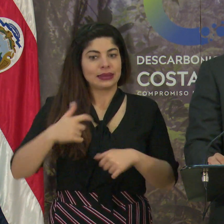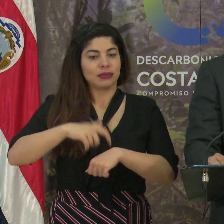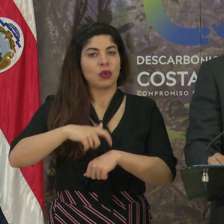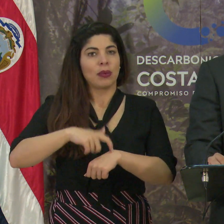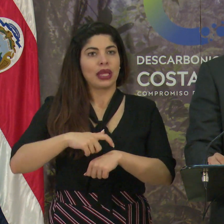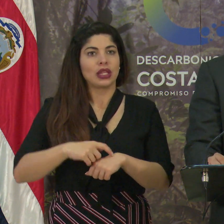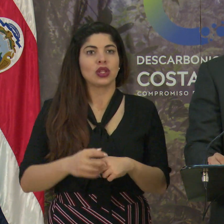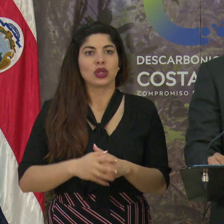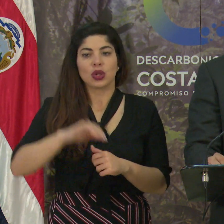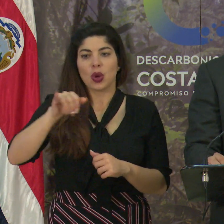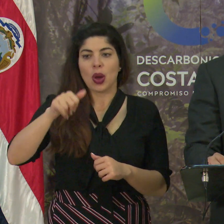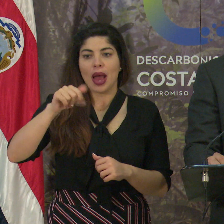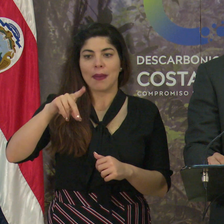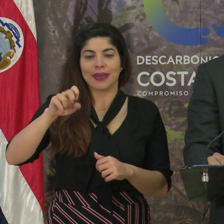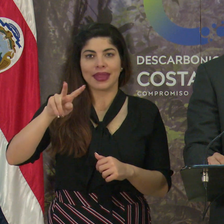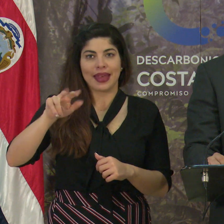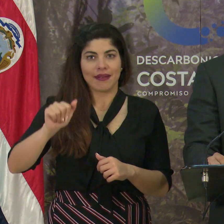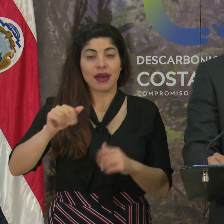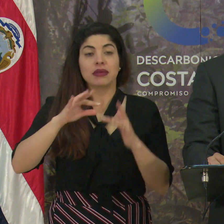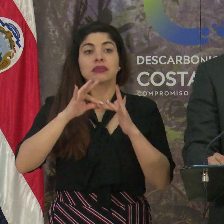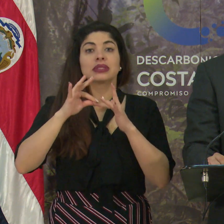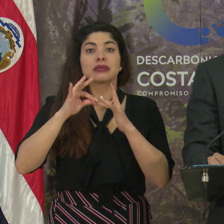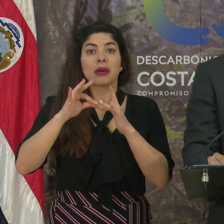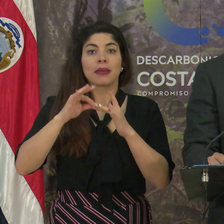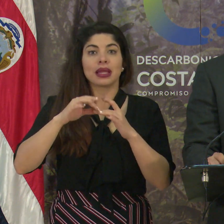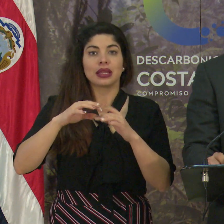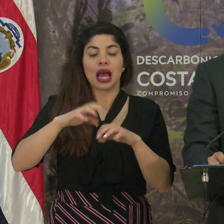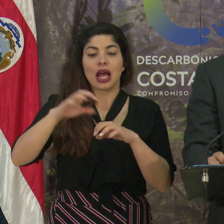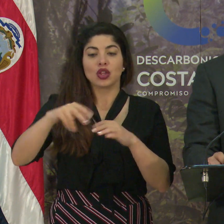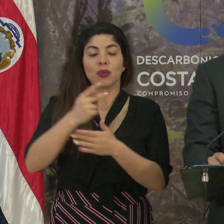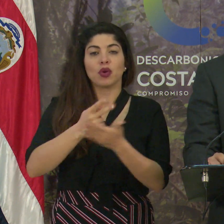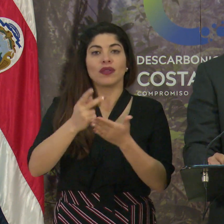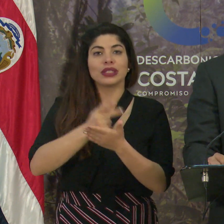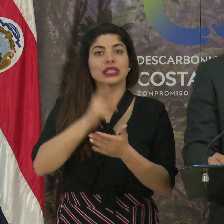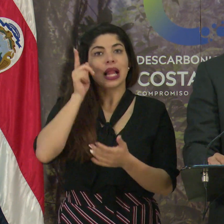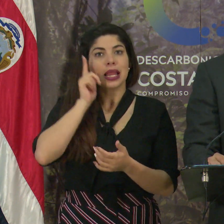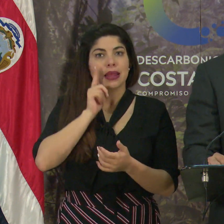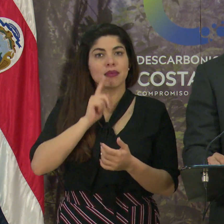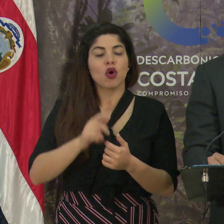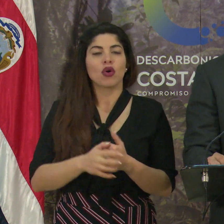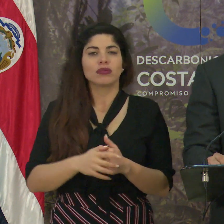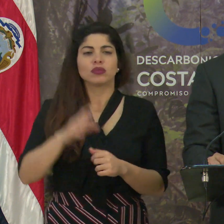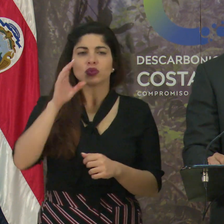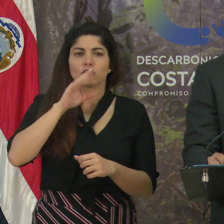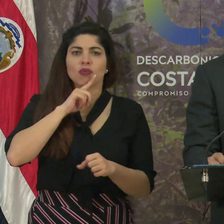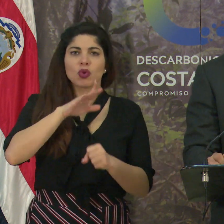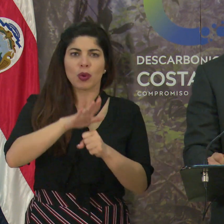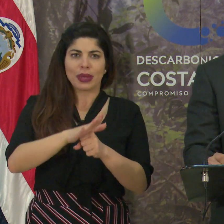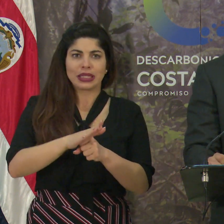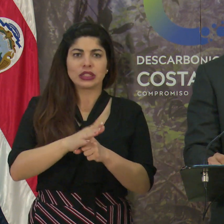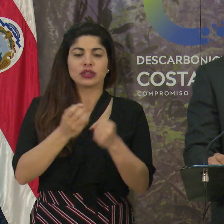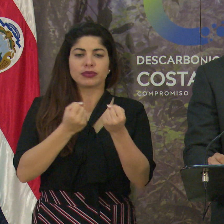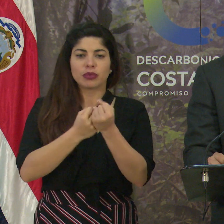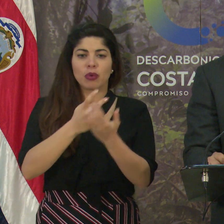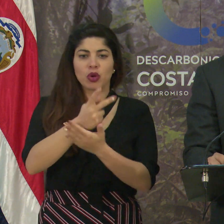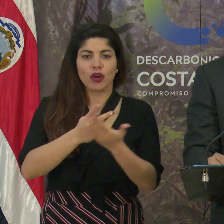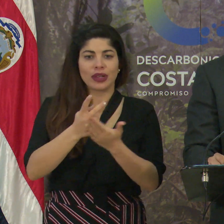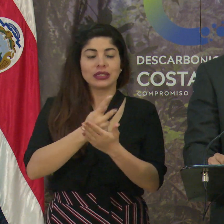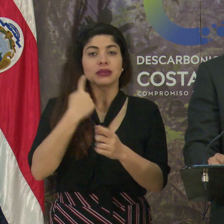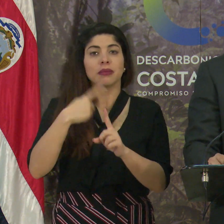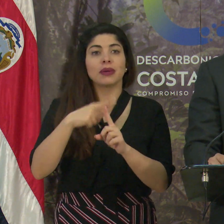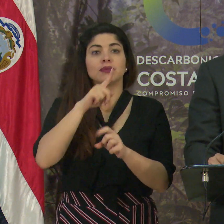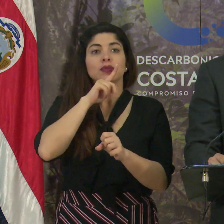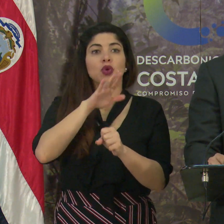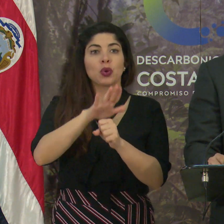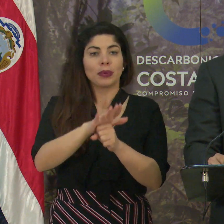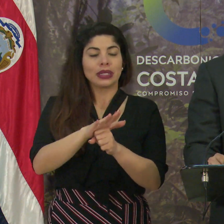JAPDEVA y particularmente el Cantón y la provincia de Limón, un compromiso con la provincia y un compromiso